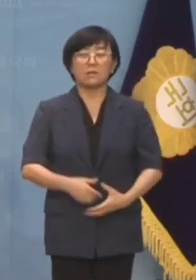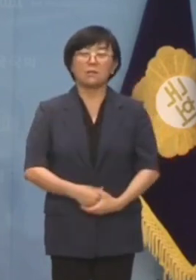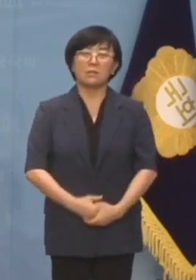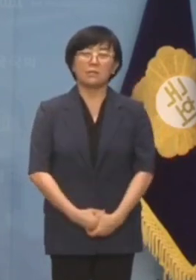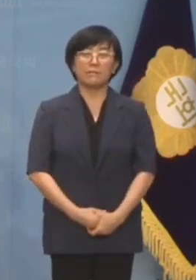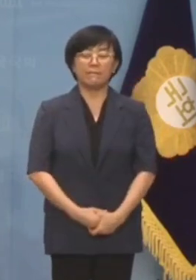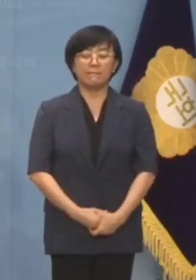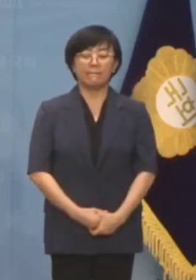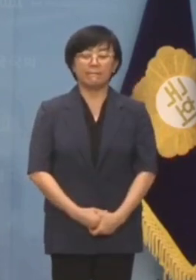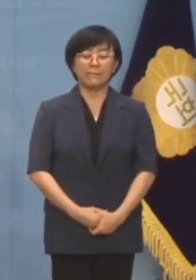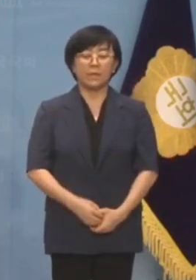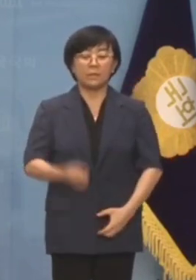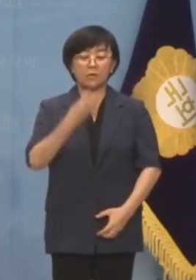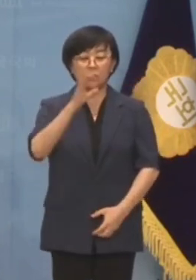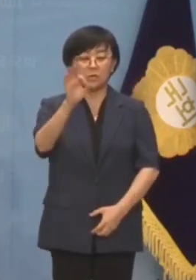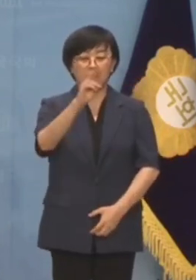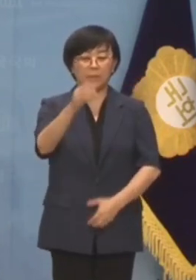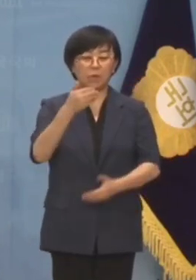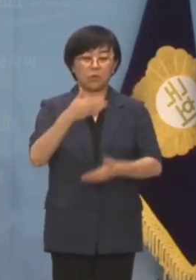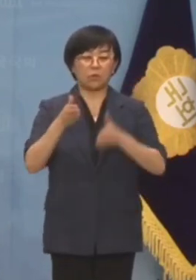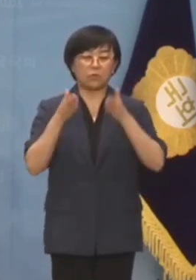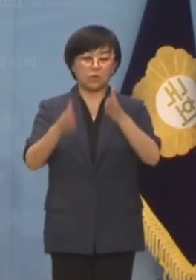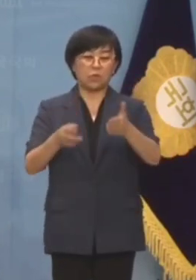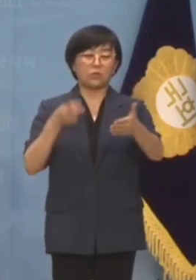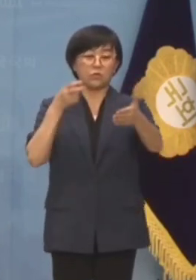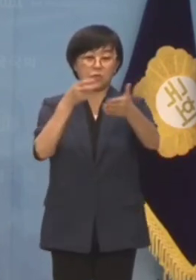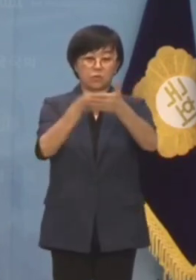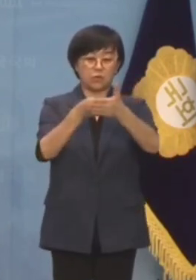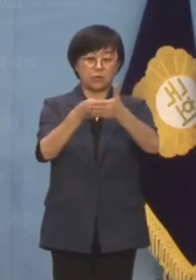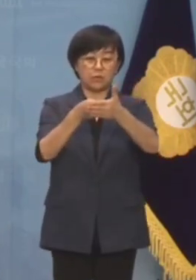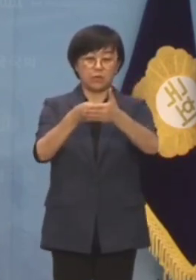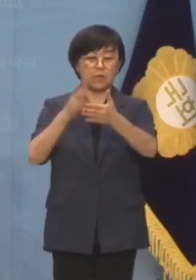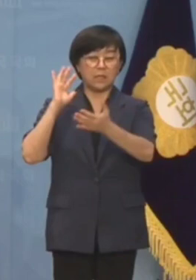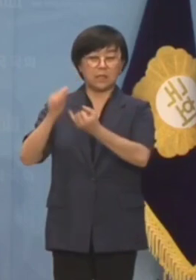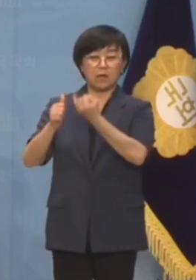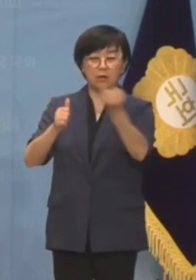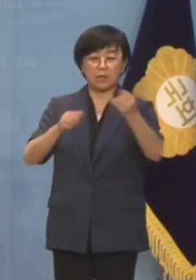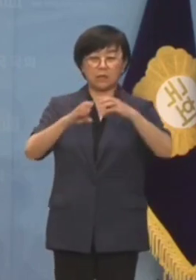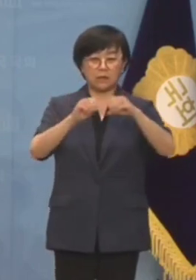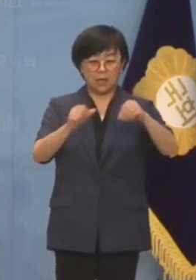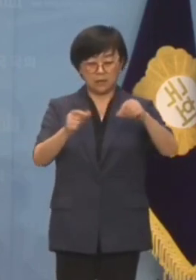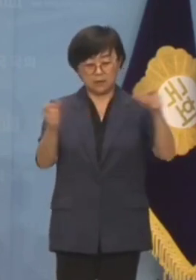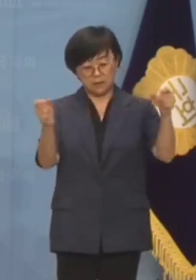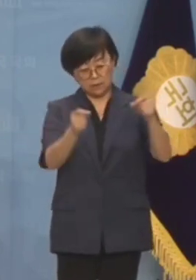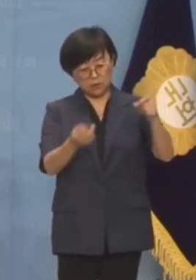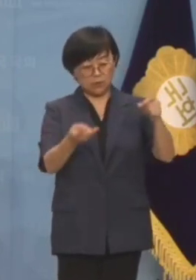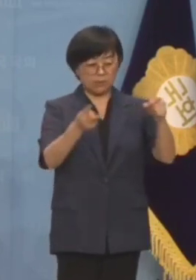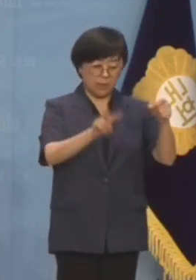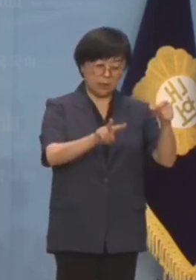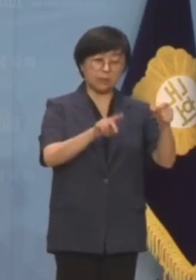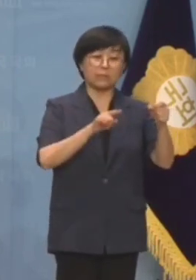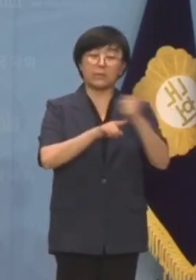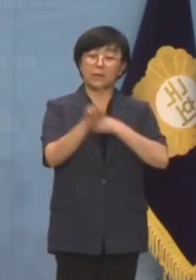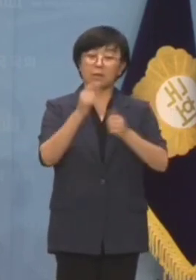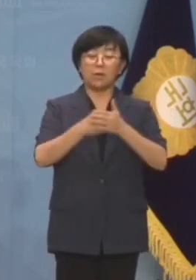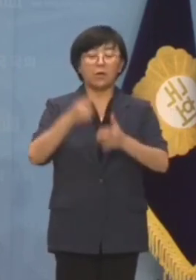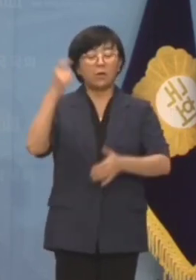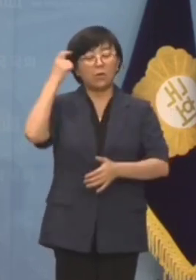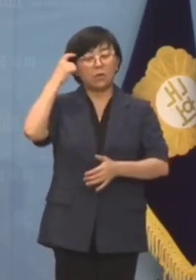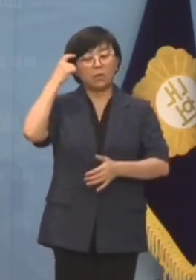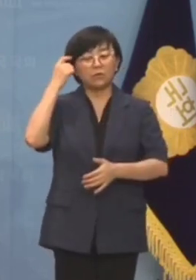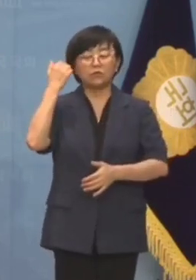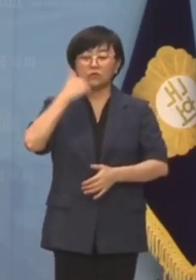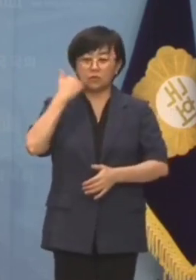서울 양평고속도로의 종점이 왜 김건희 일가의 땅 근처로 바뀐 것입니까? 도대체